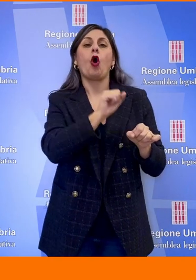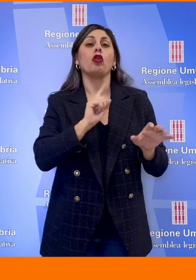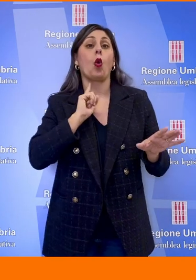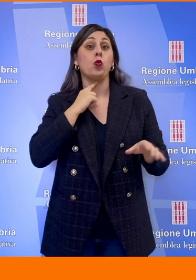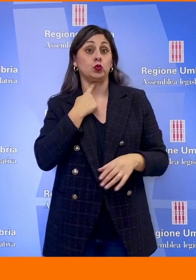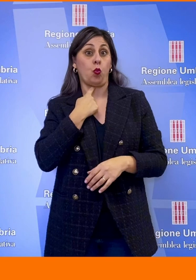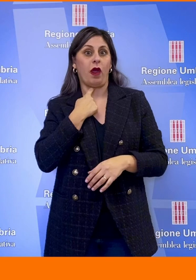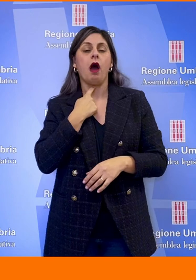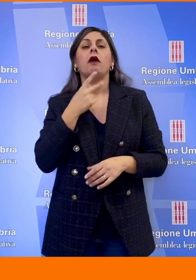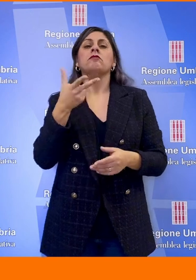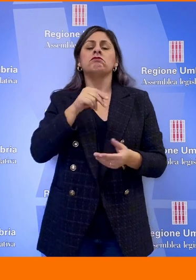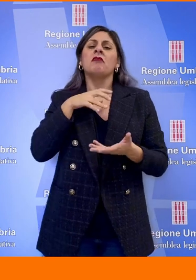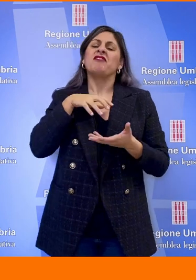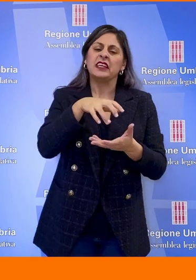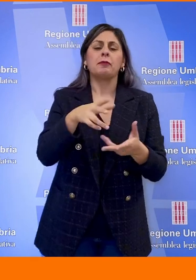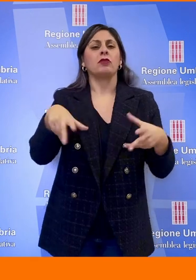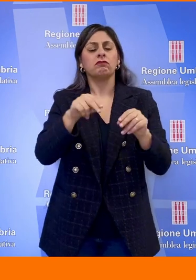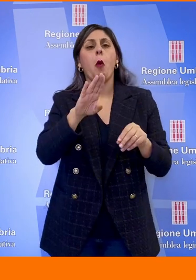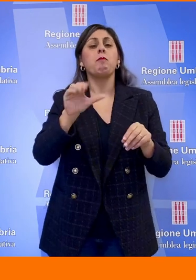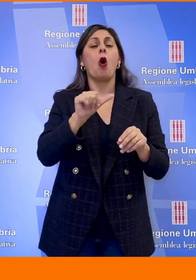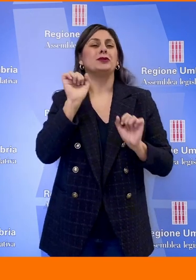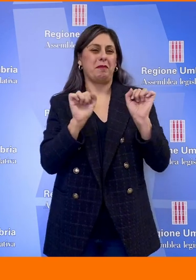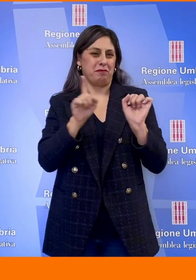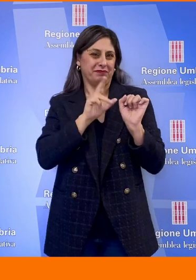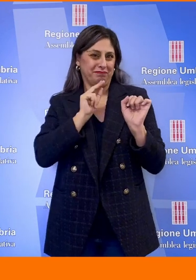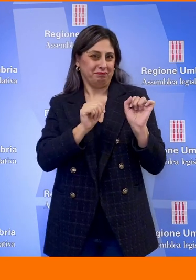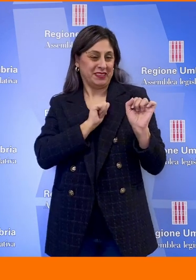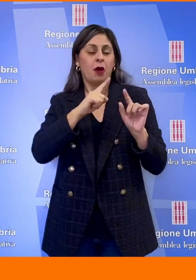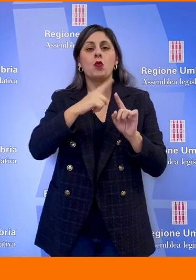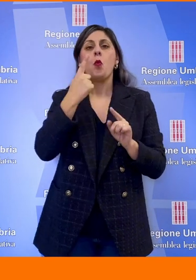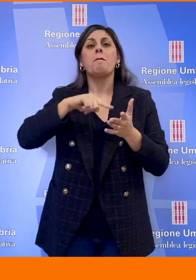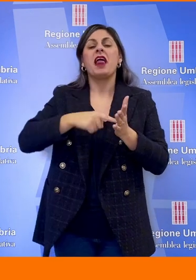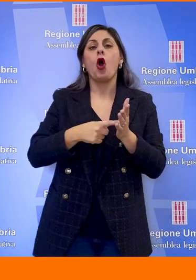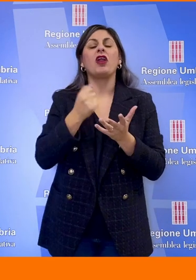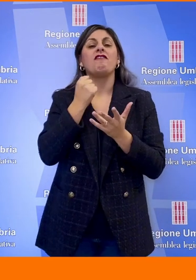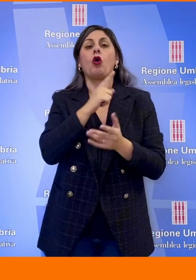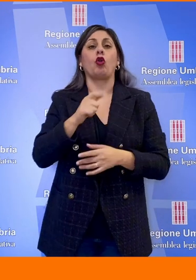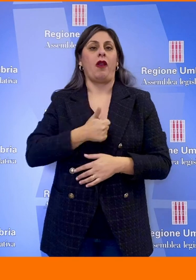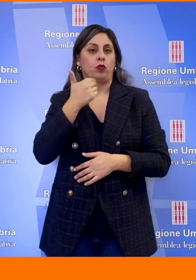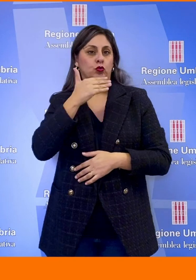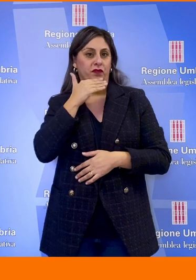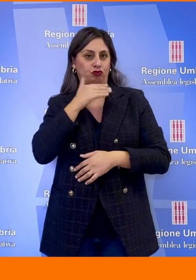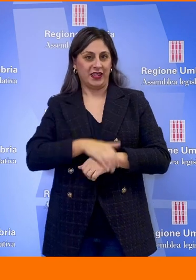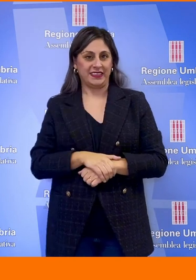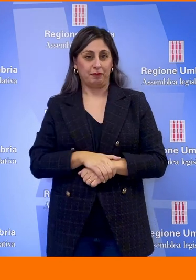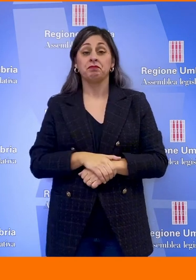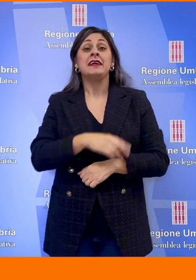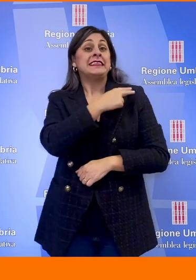rifinanziamento come detto al bonus bebè e un milione per il fondo per la non autosufficienza. In sanità ci sono 500